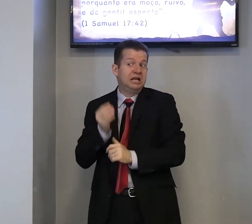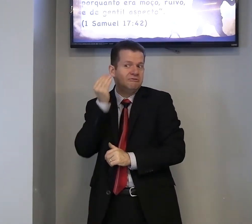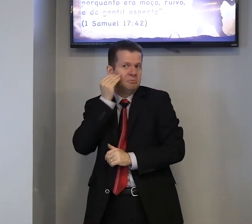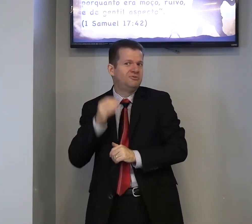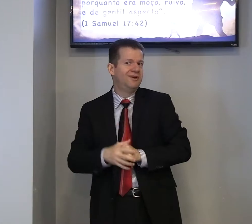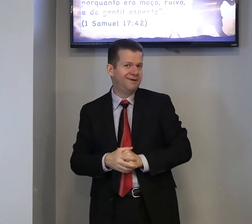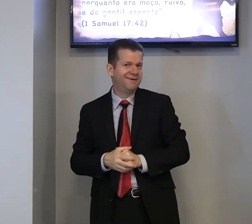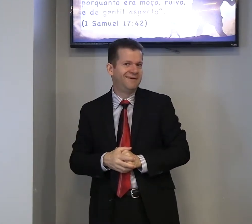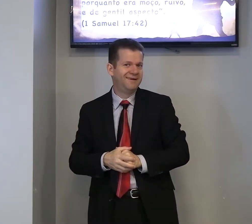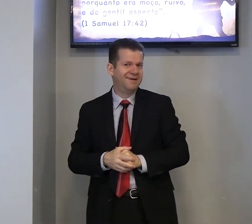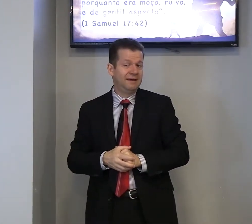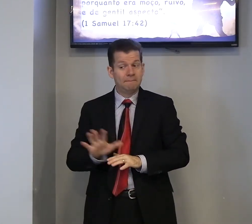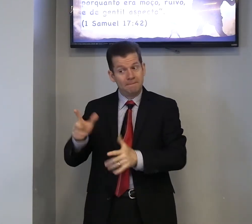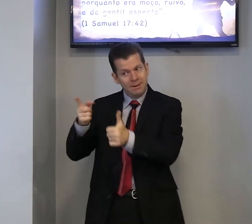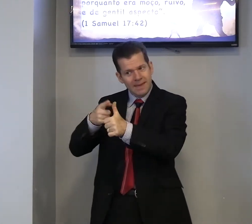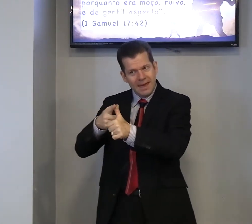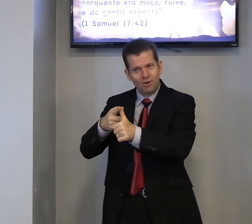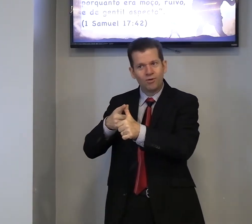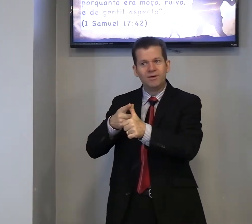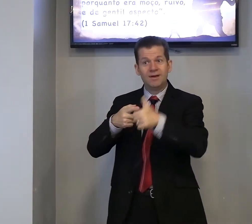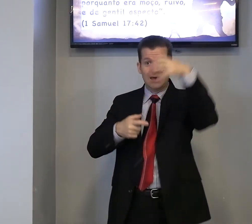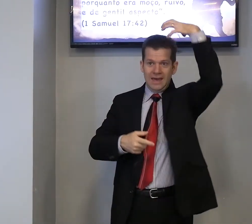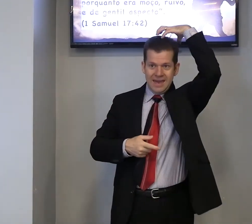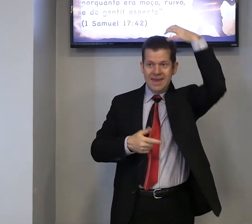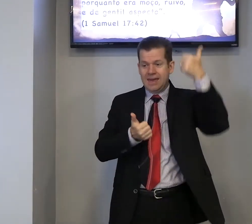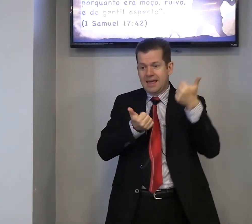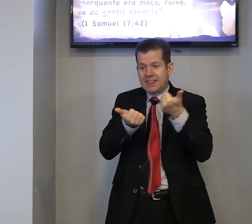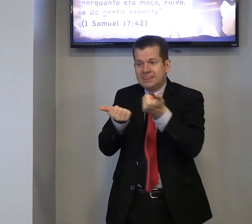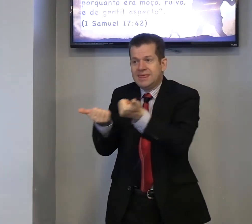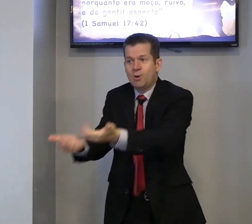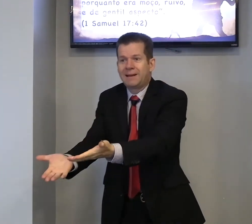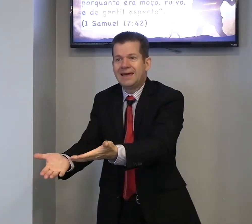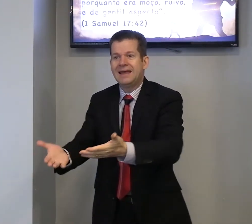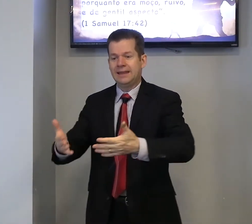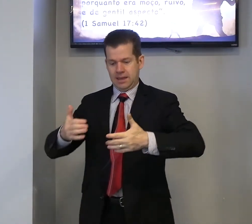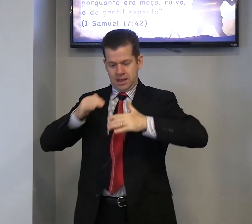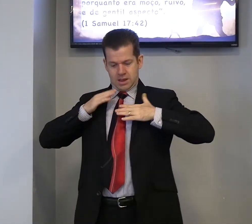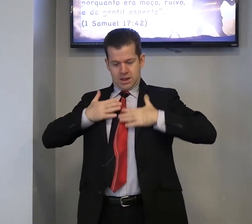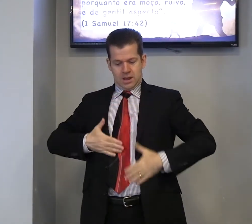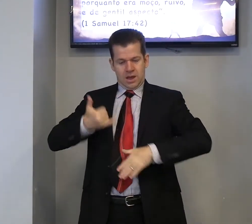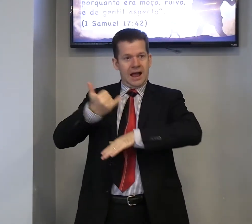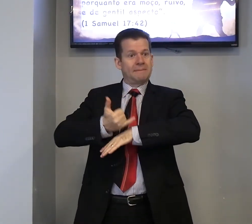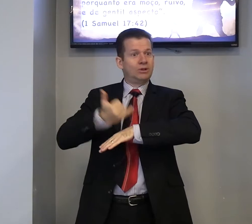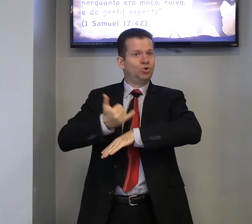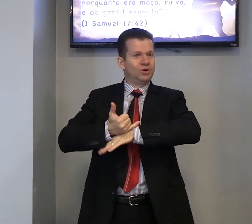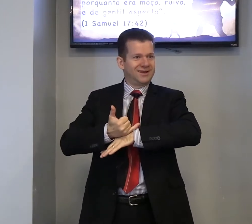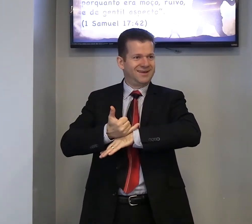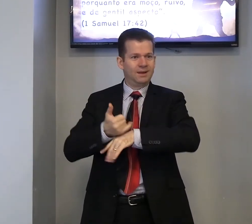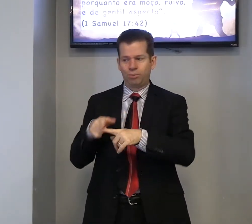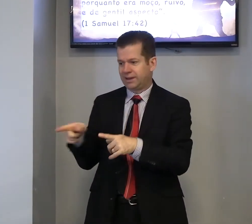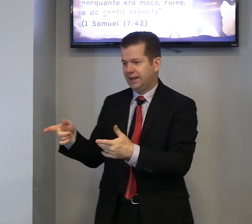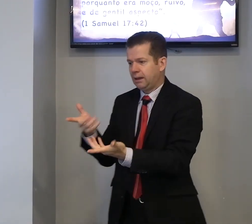ele, vamos ver, mas primeiro, rei, deu para ele, armadura, porque ele,